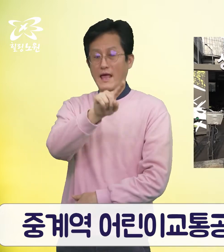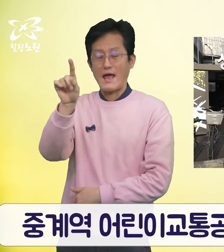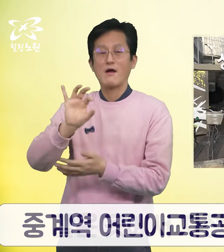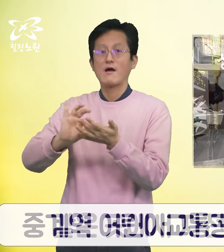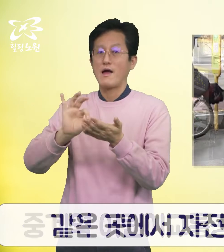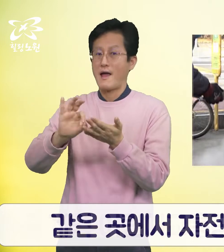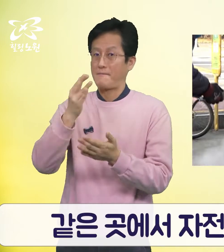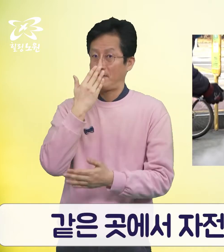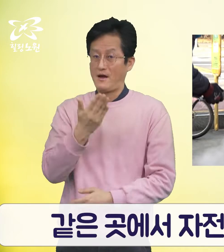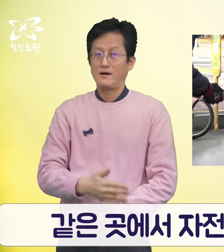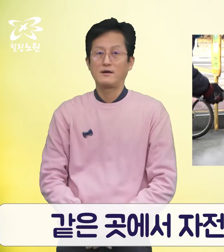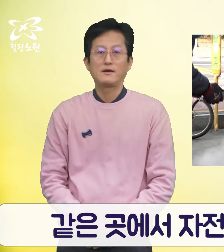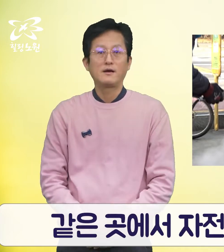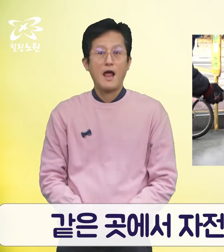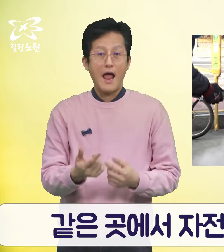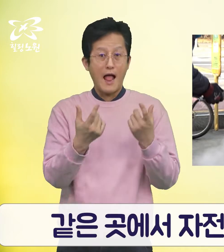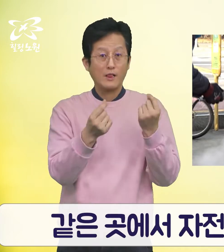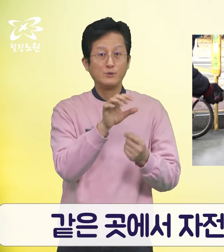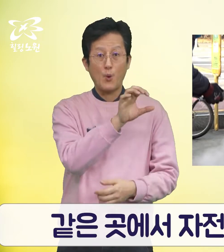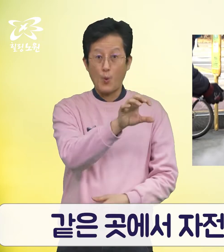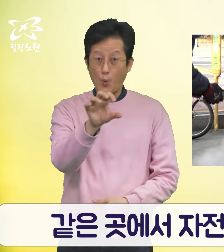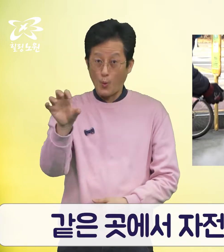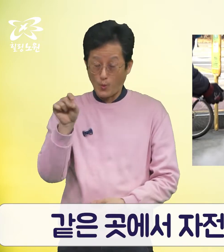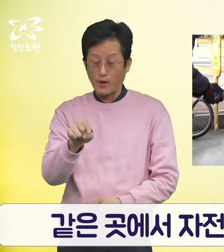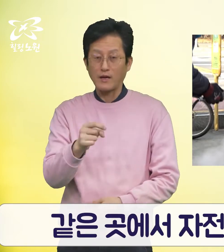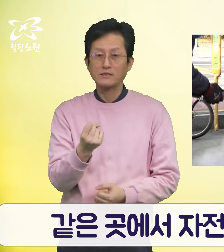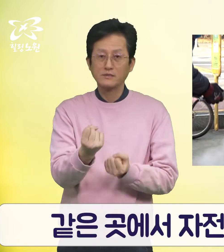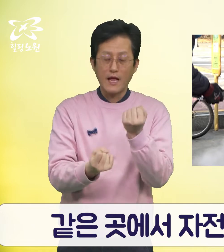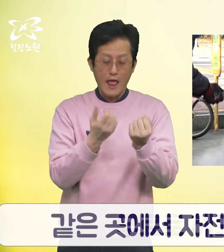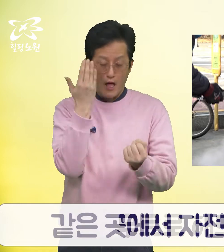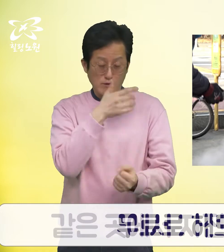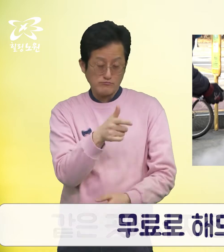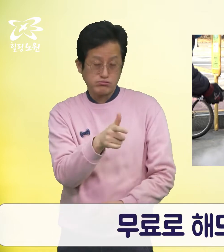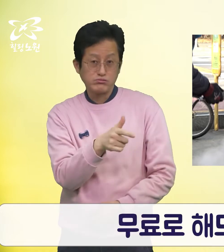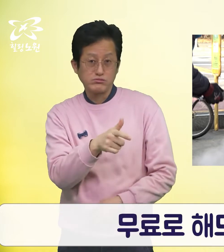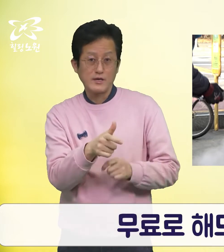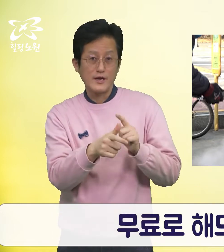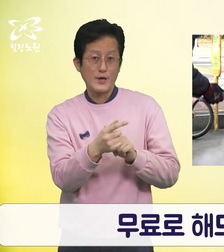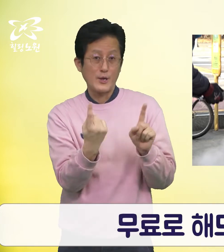같은 곳에서 자전거 스팀세척도 무료로 해드립니다.